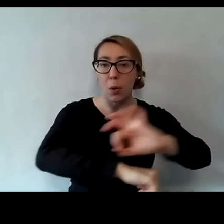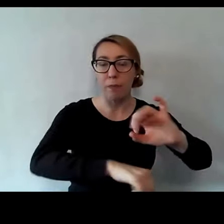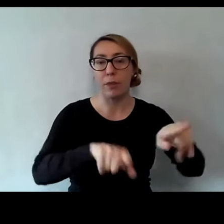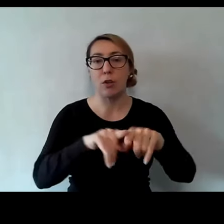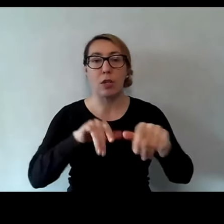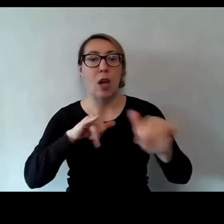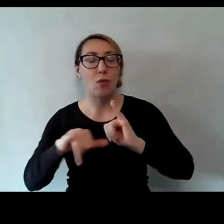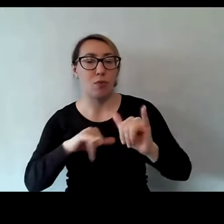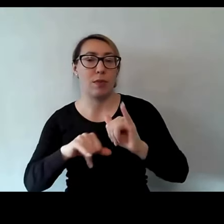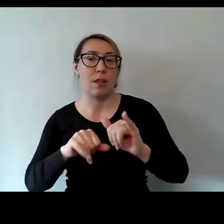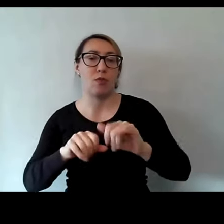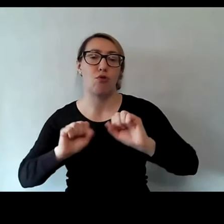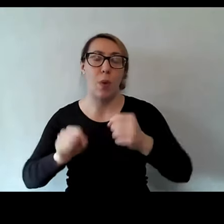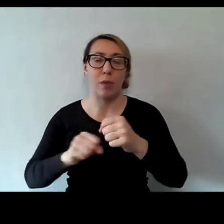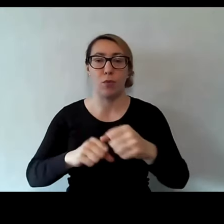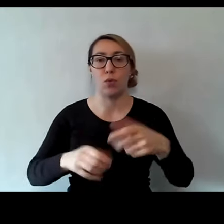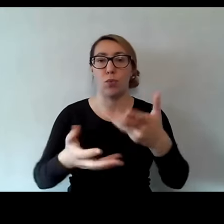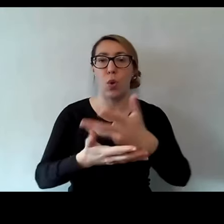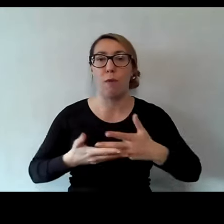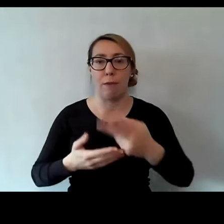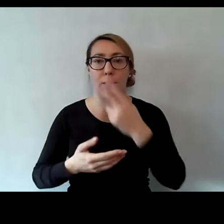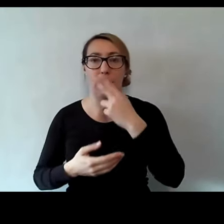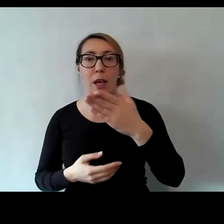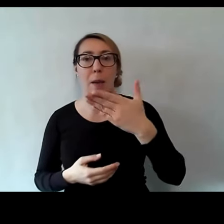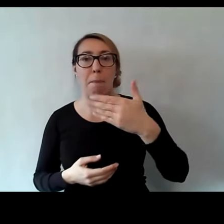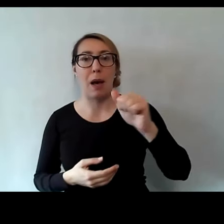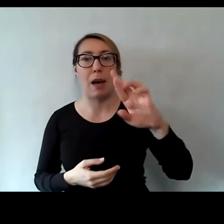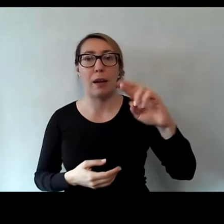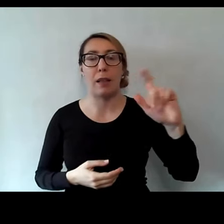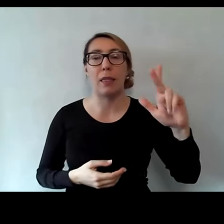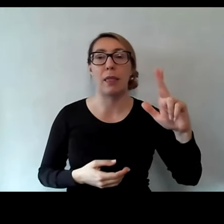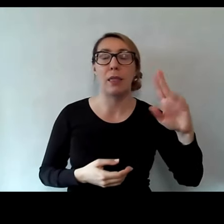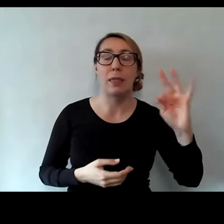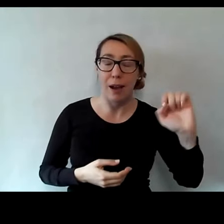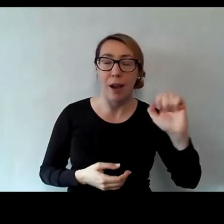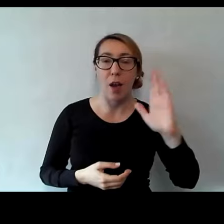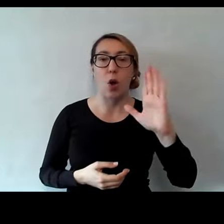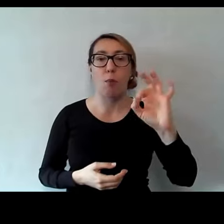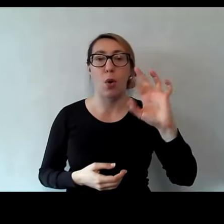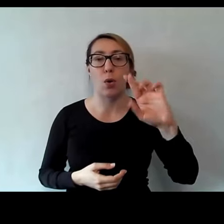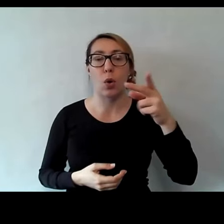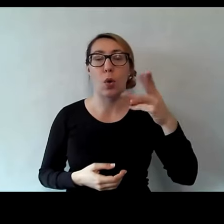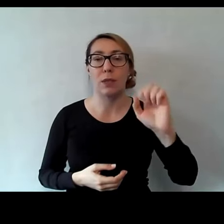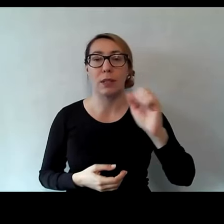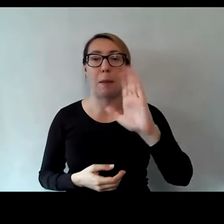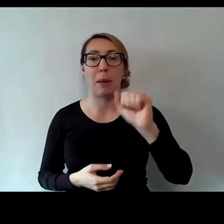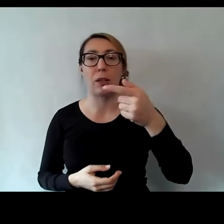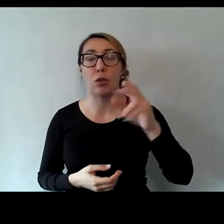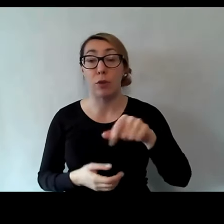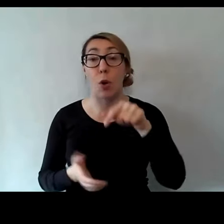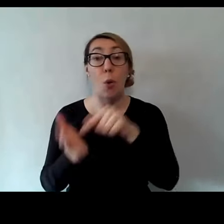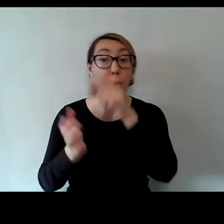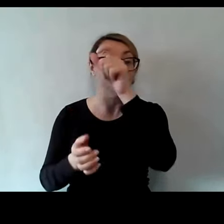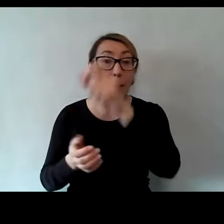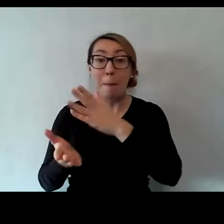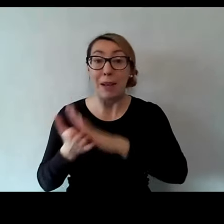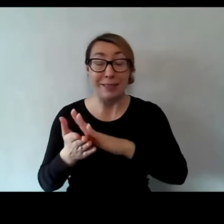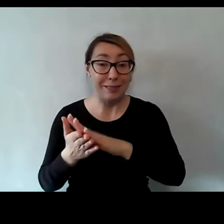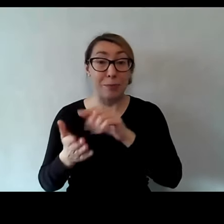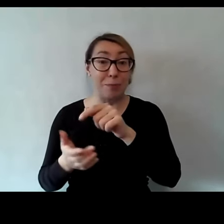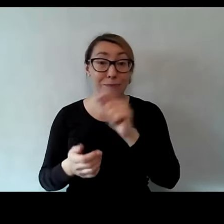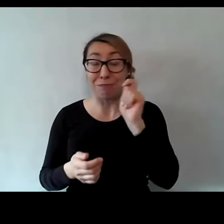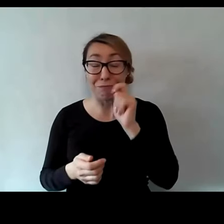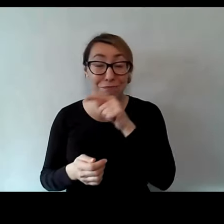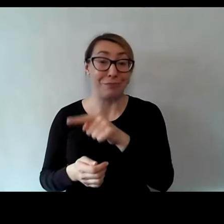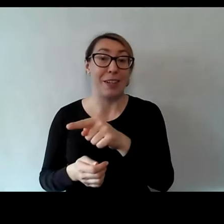zarządza działaniami stowarzyszenia. Widzę Martę Borkowską-Banasiewicz, osobę, bez której spacer wirtualny nie byłby tym,